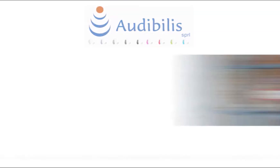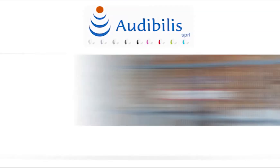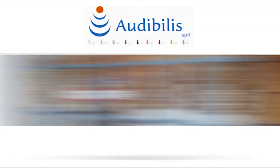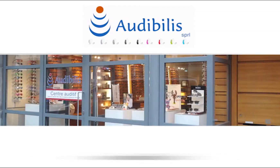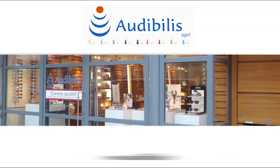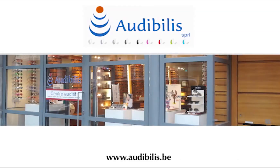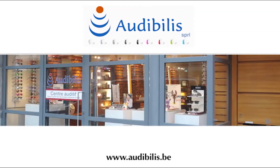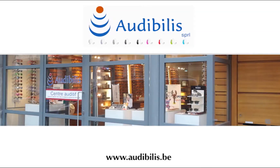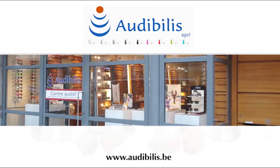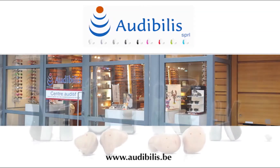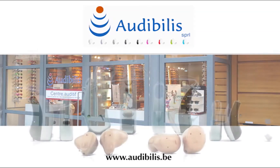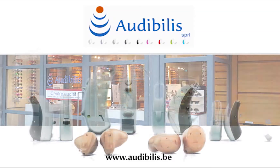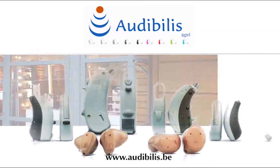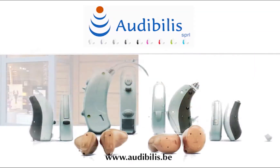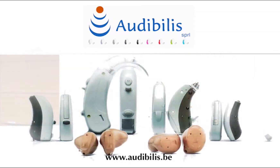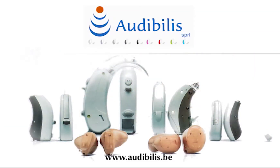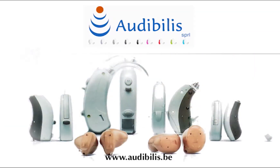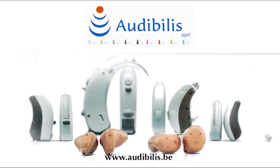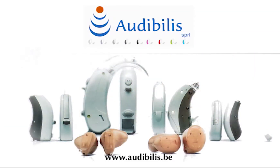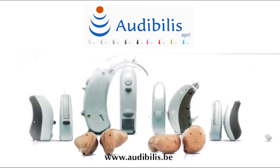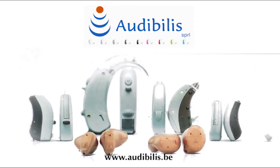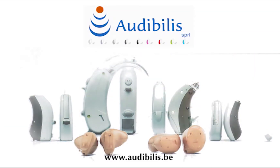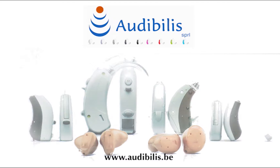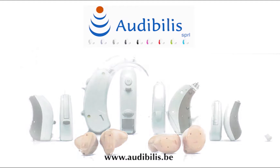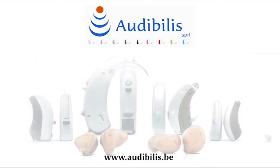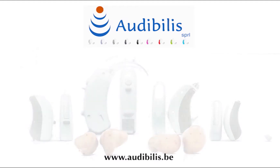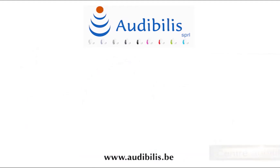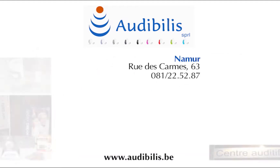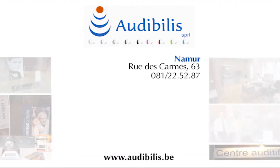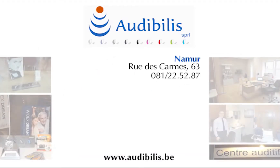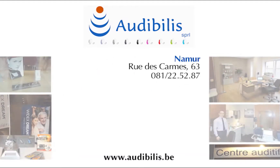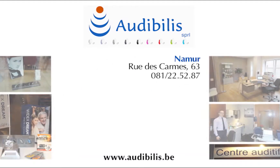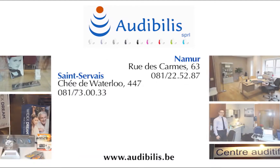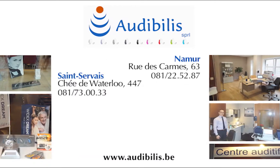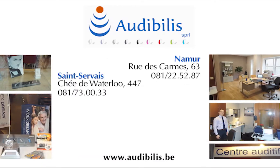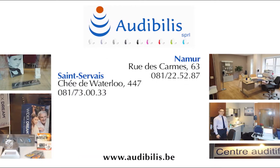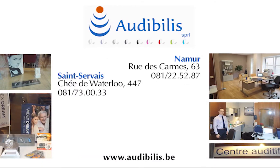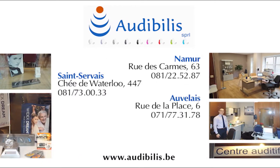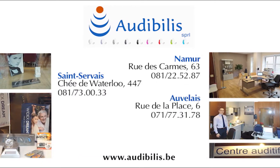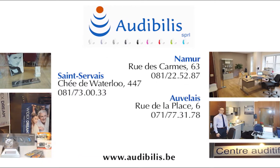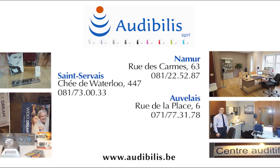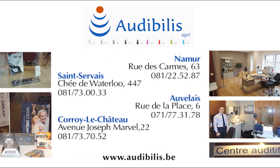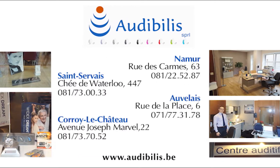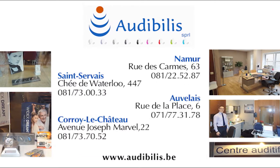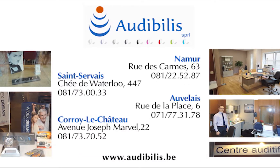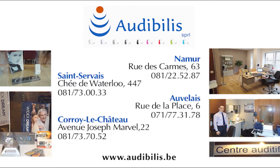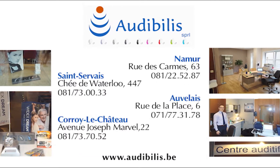Audibilis, votre spécialiste des prothèses auditives. Vous reçoit près de chez vous. À Namur, Saint-Servé, Auvelet et Corrois-le-Château.